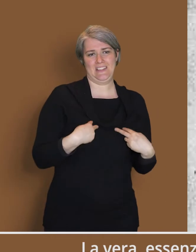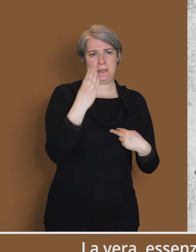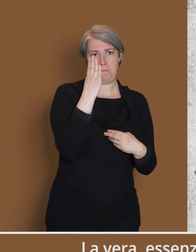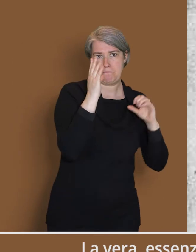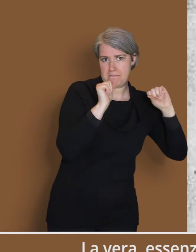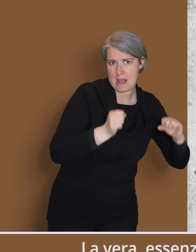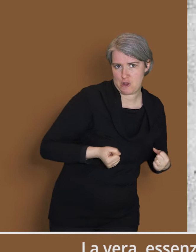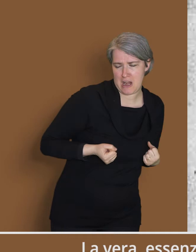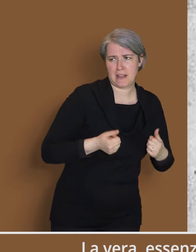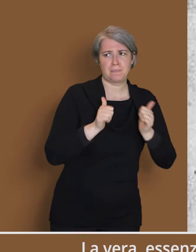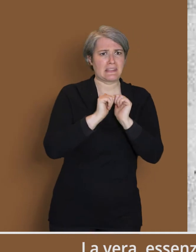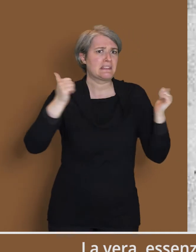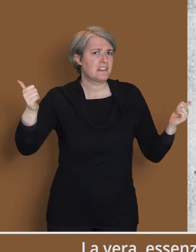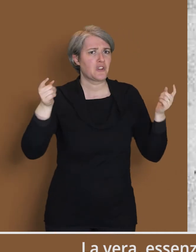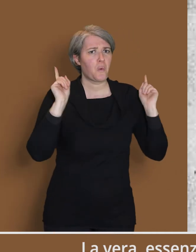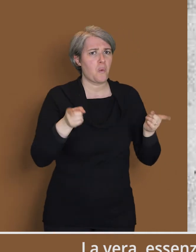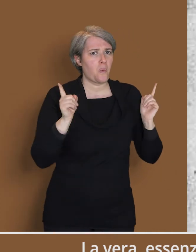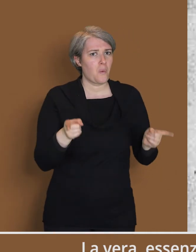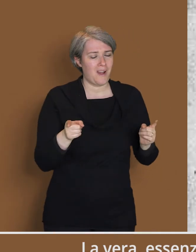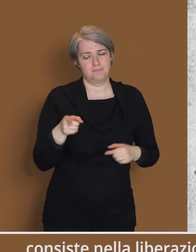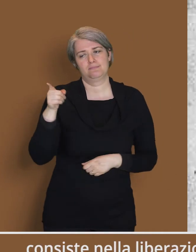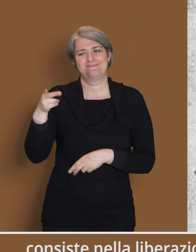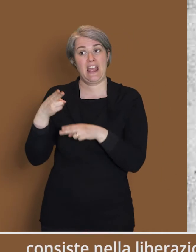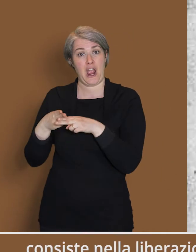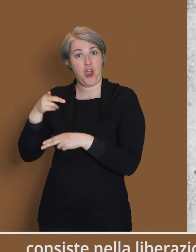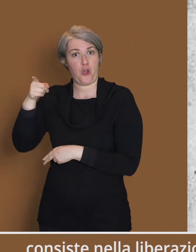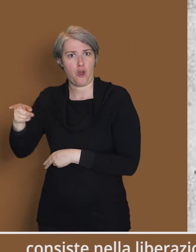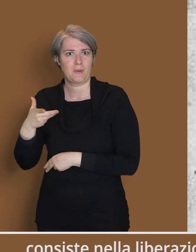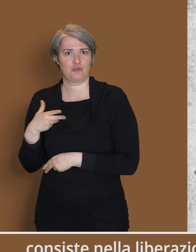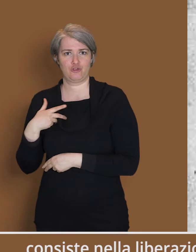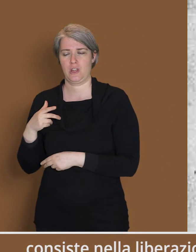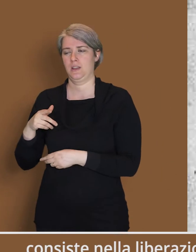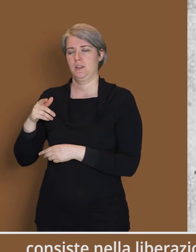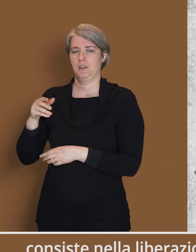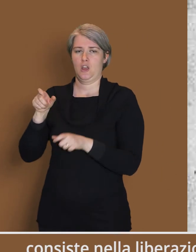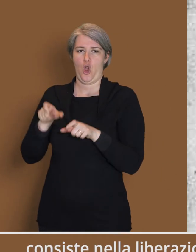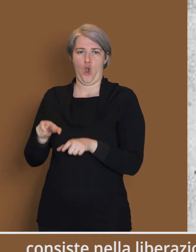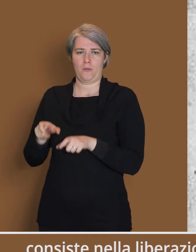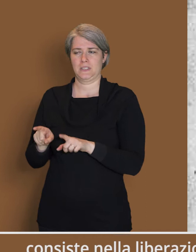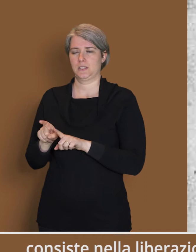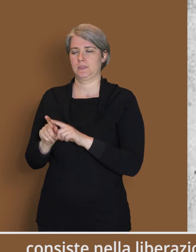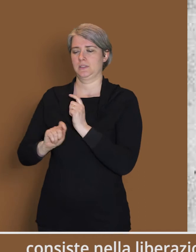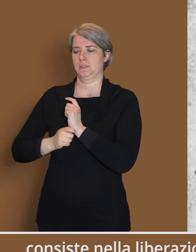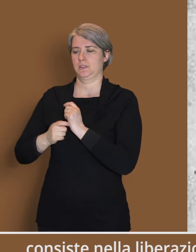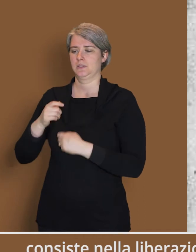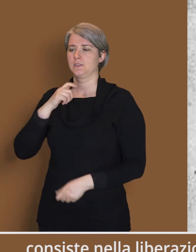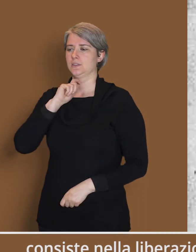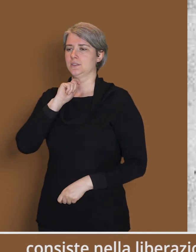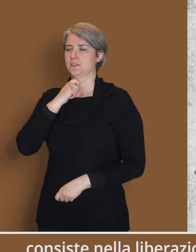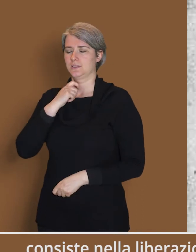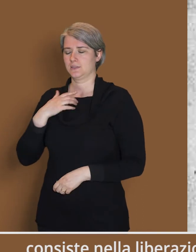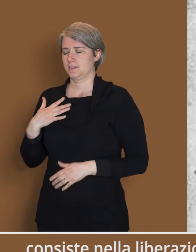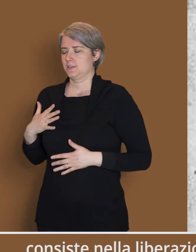di Roma e quella che egli fa nei suoi soggiorni campestri consiste nella liberazione da quei numerosi obblighi decorativi e di